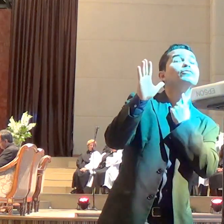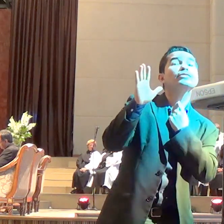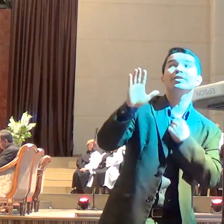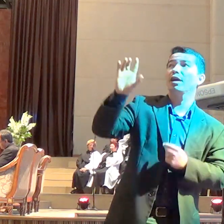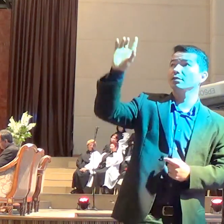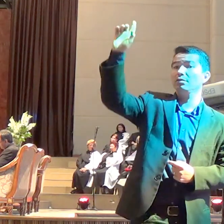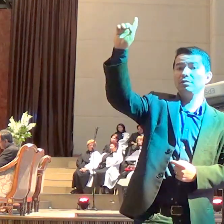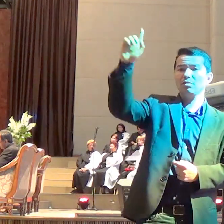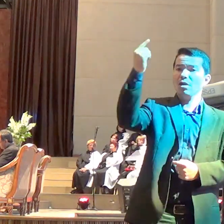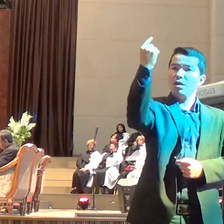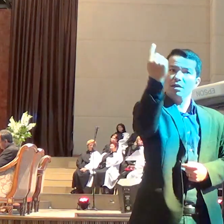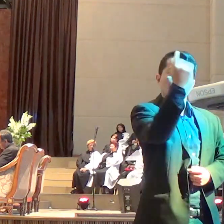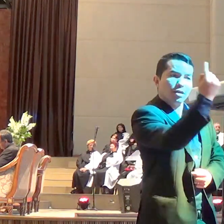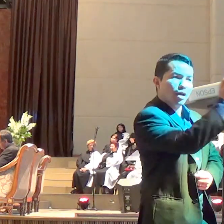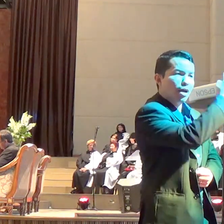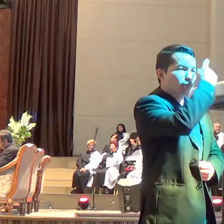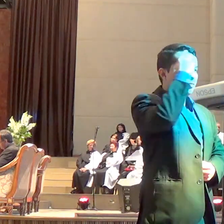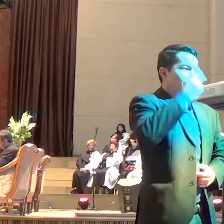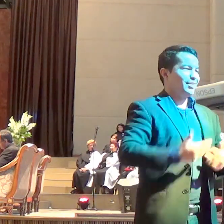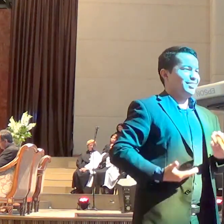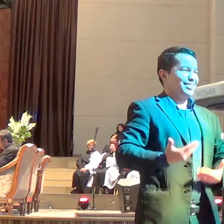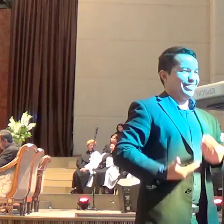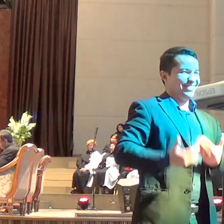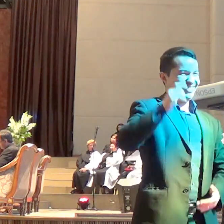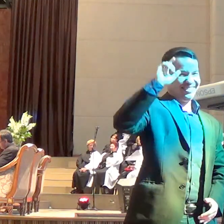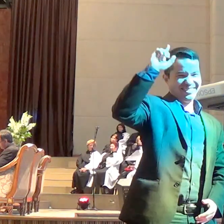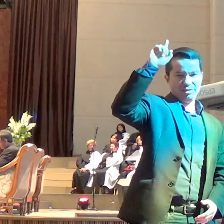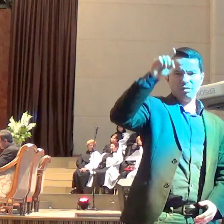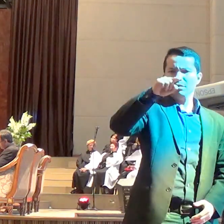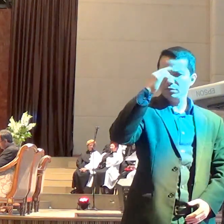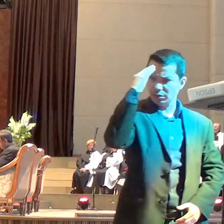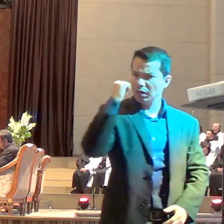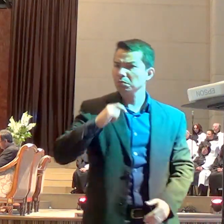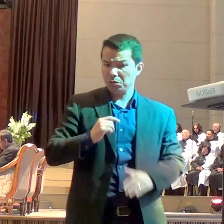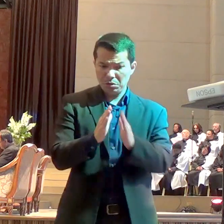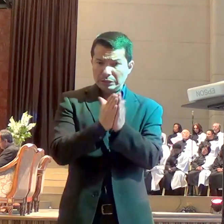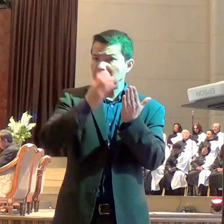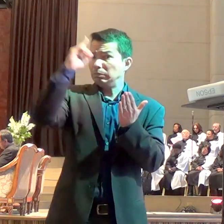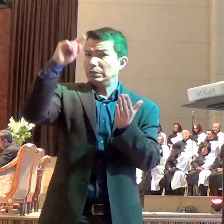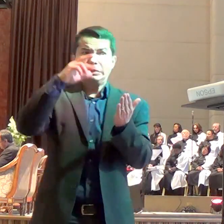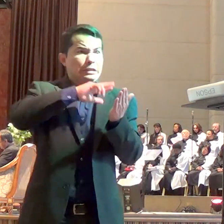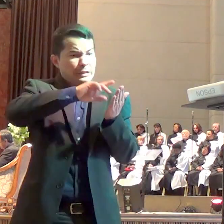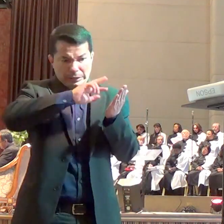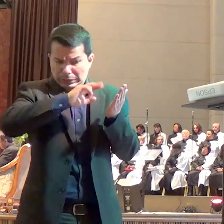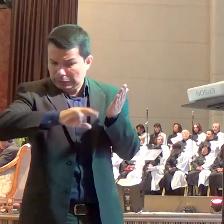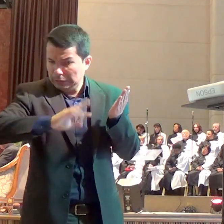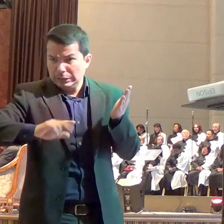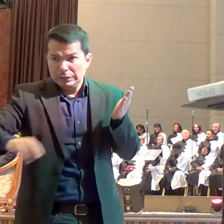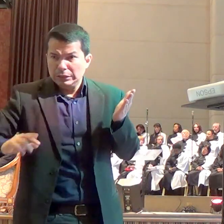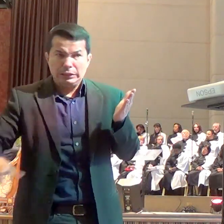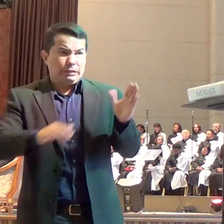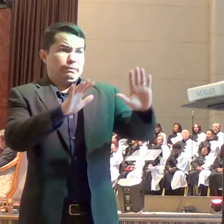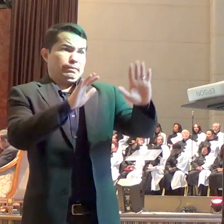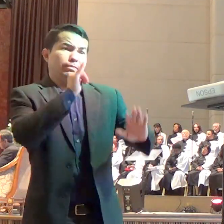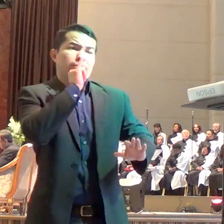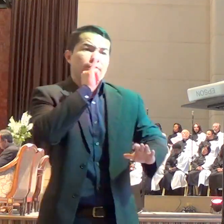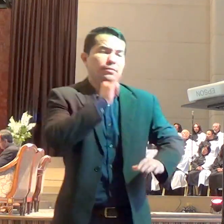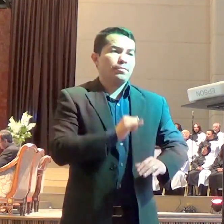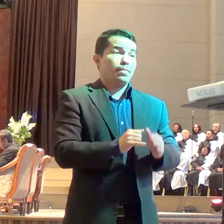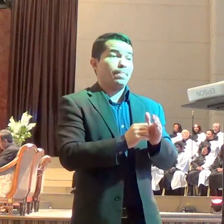servos. E existem vários textos da palavra de Deus falando sobre isso. Por exemplo, 2 Reis, capítulo